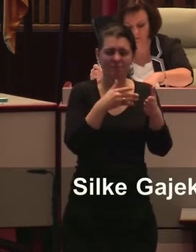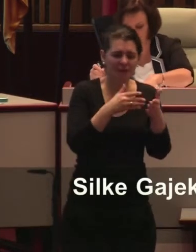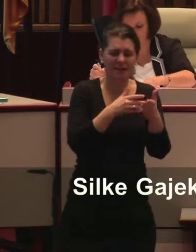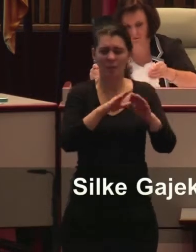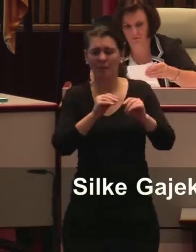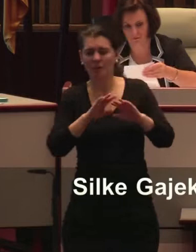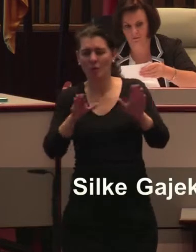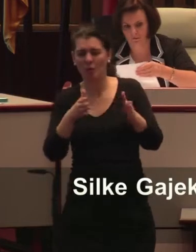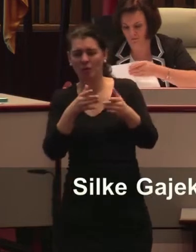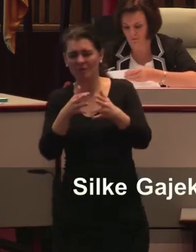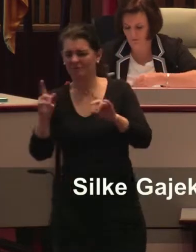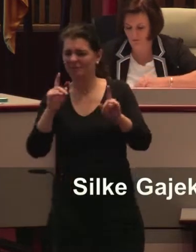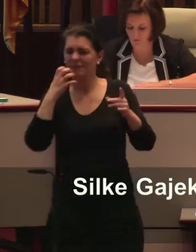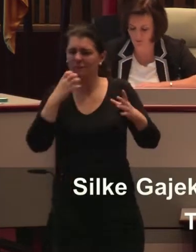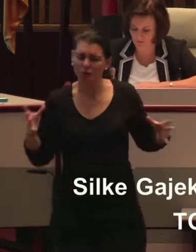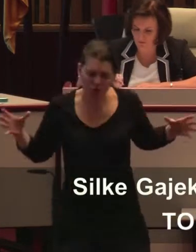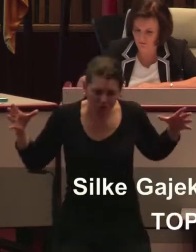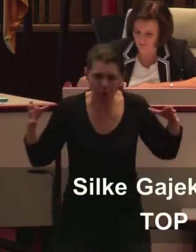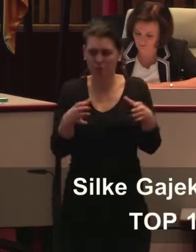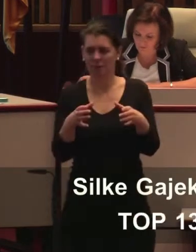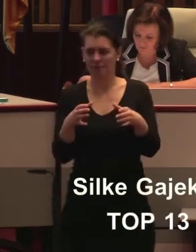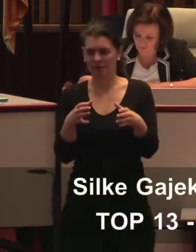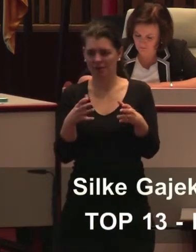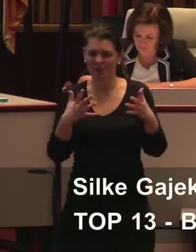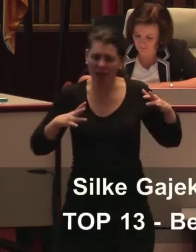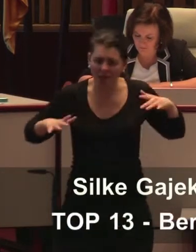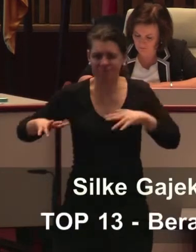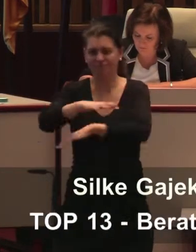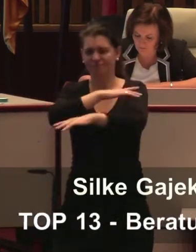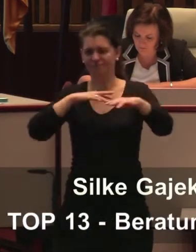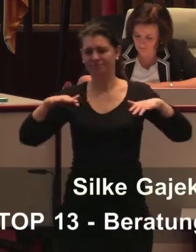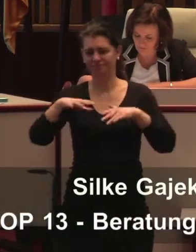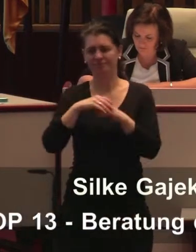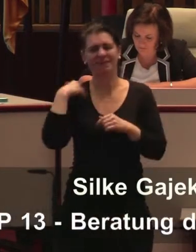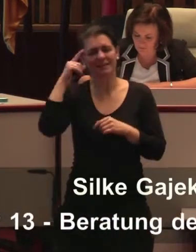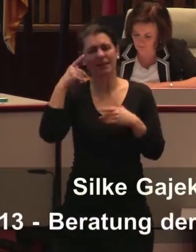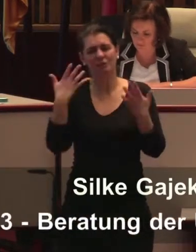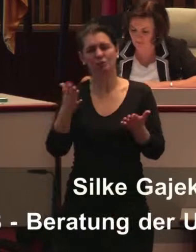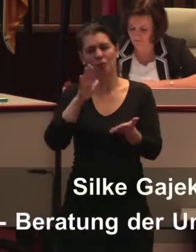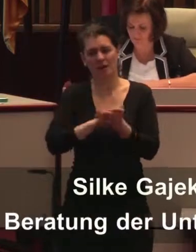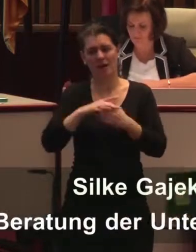glaube ich, auch unsere Fraktion dazu bereit, hier noch mal einzelne Impulse zu geben. Ich danke für Ihre Aufmerksamkeit.